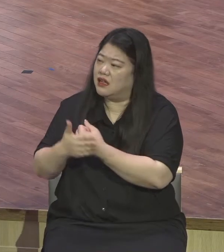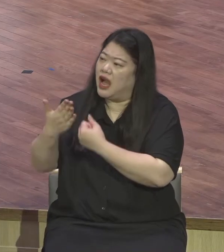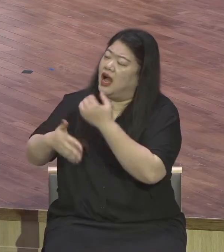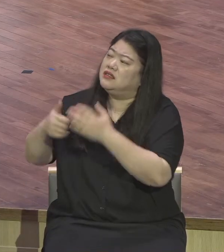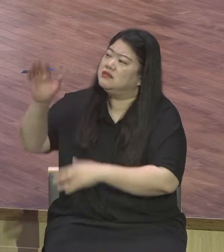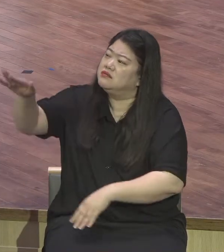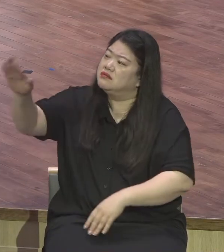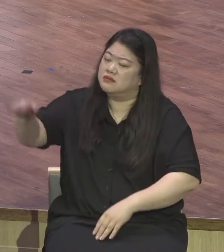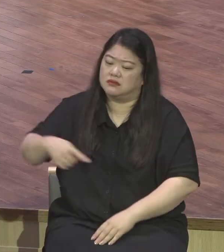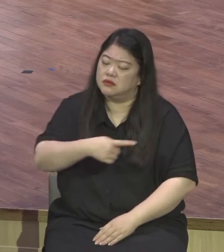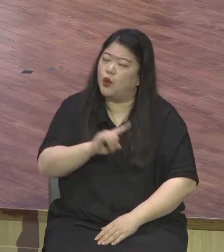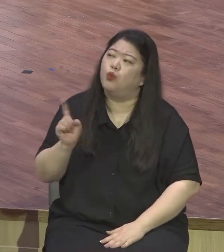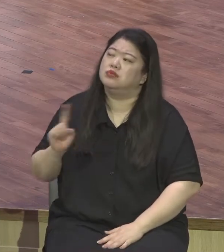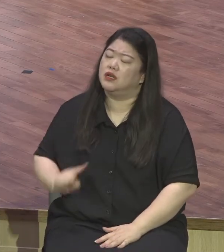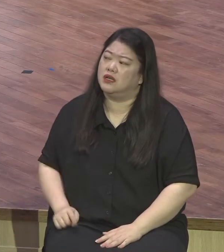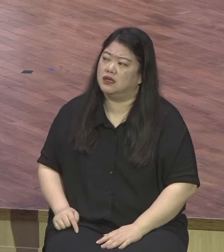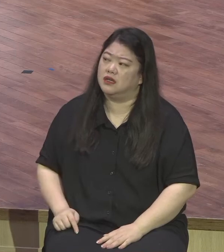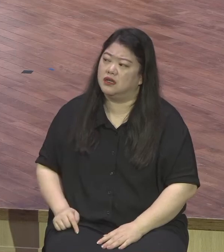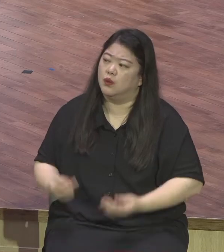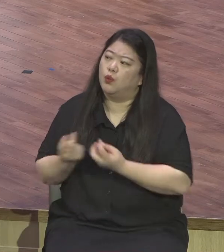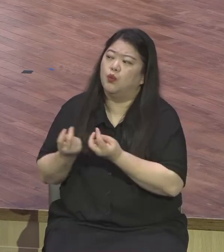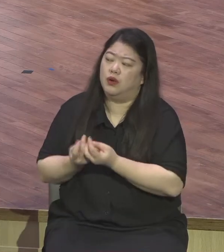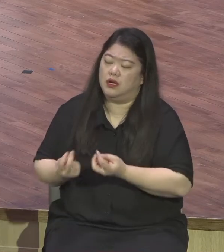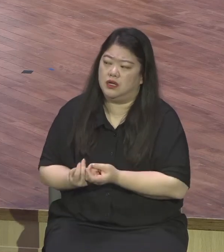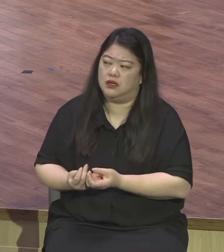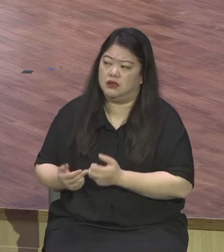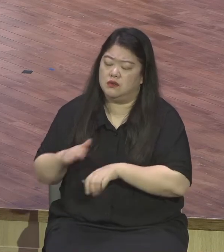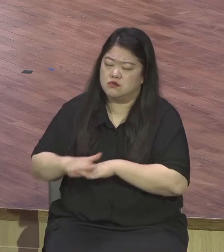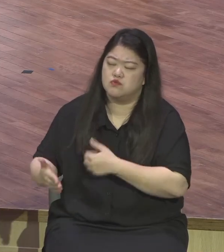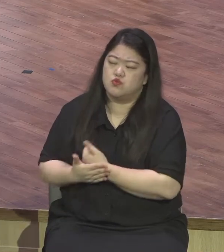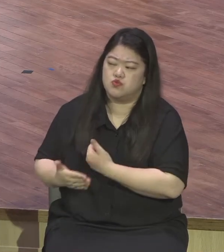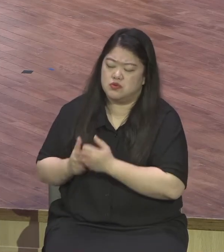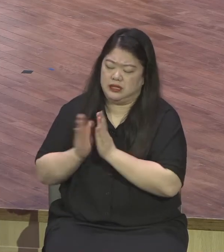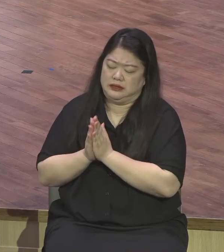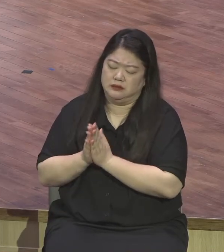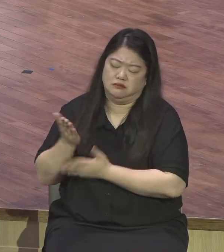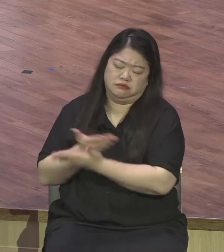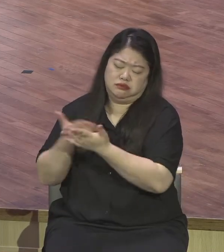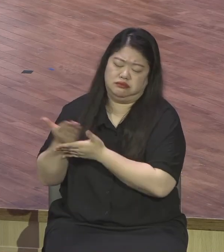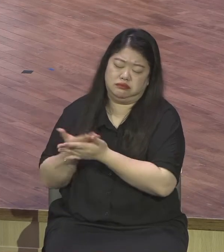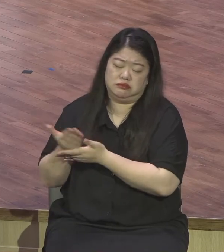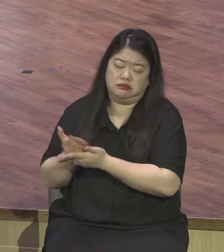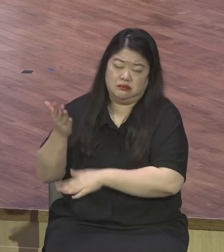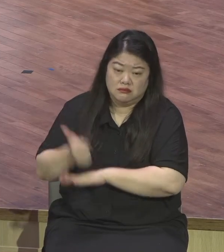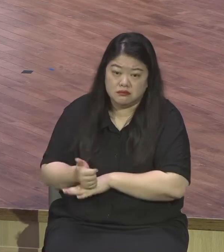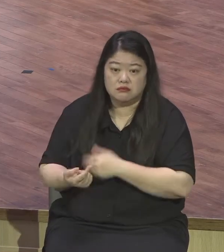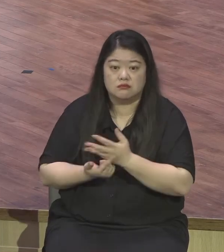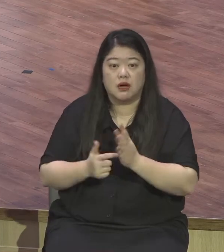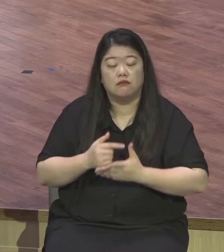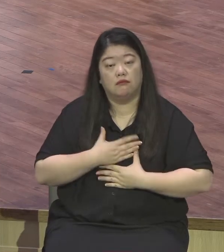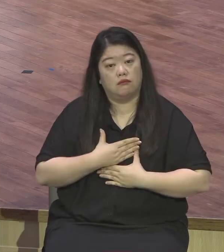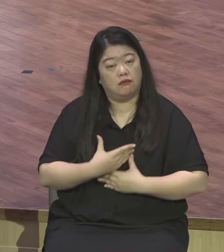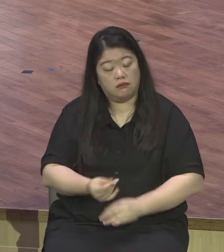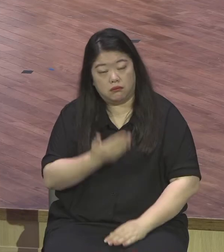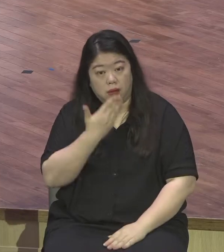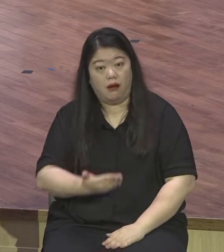천량지차다 아시겠어요 천량지차입니다 그 입에서 나온 말